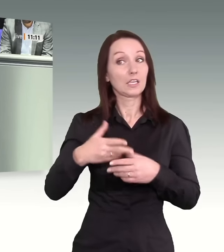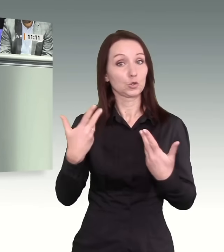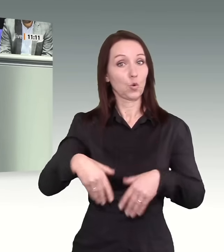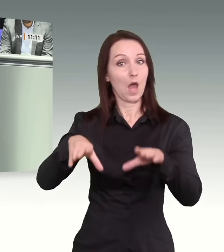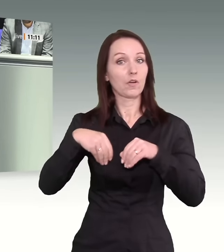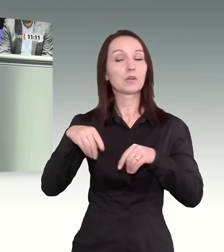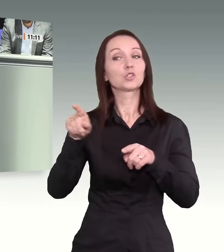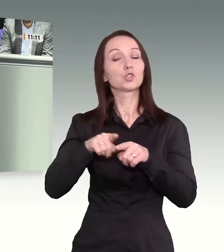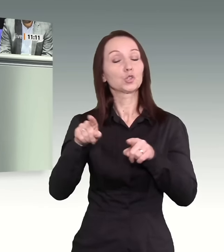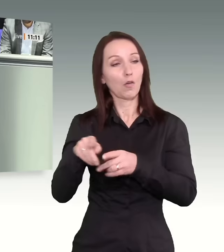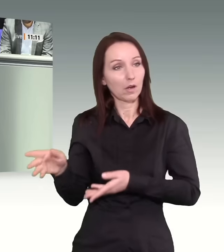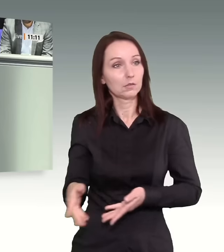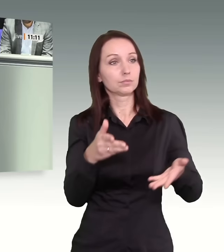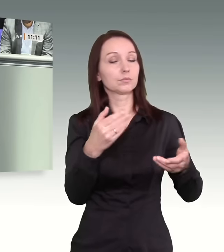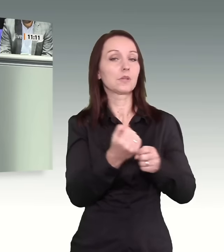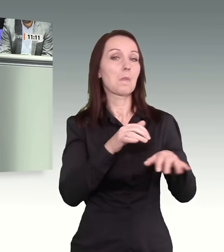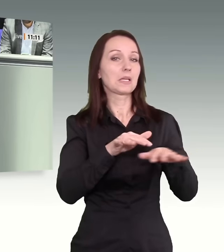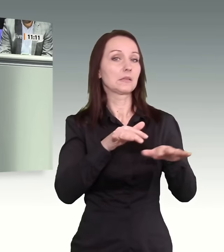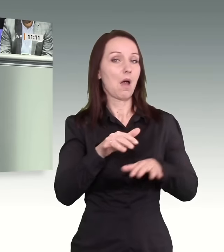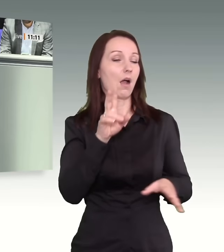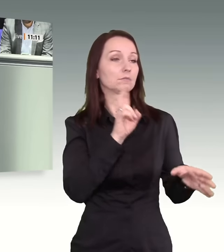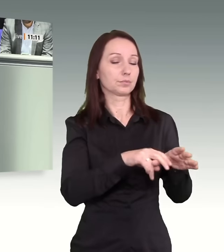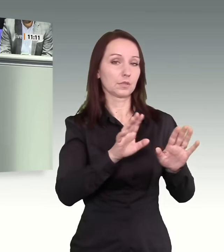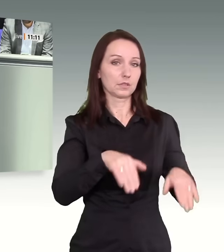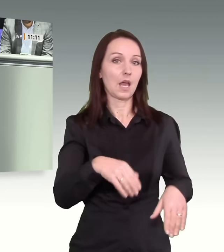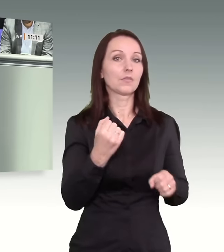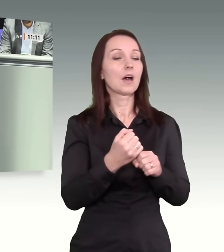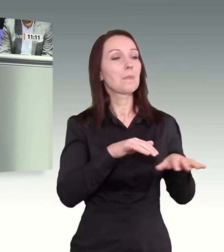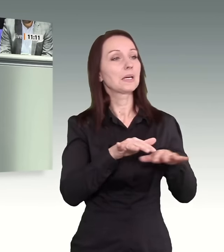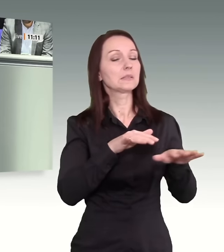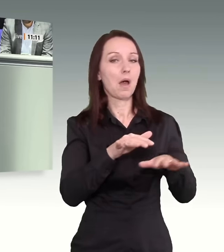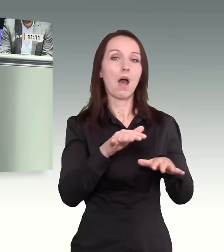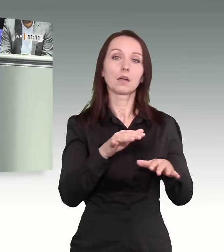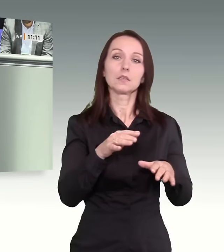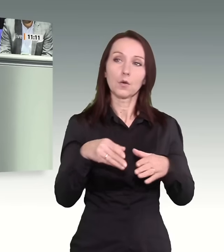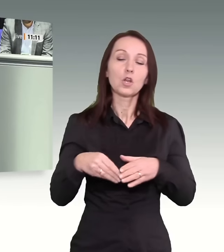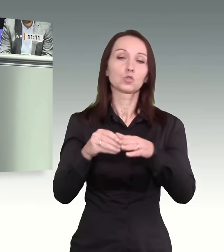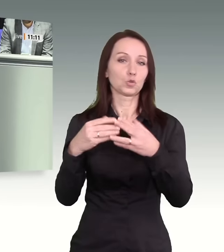Unterstützung von Arbeitsmarktinstrumenten haben. Wir würden uns das für alle Geflüchteten wünschen.